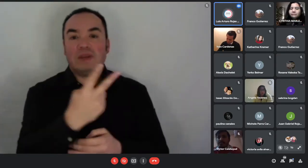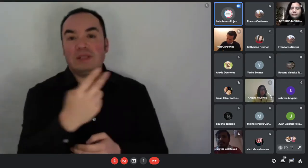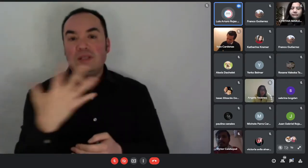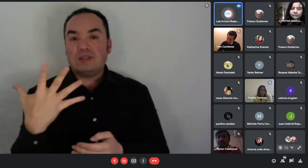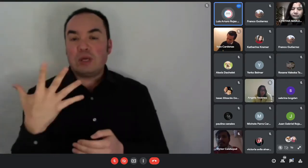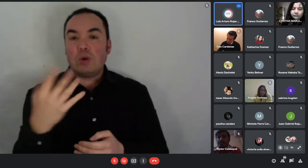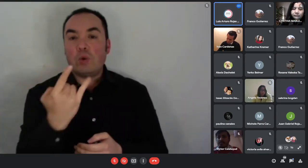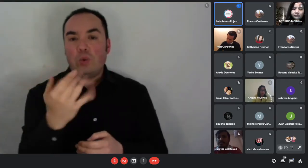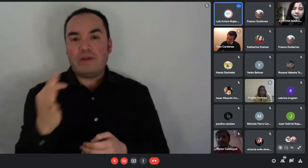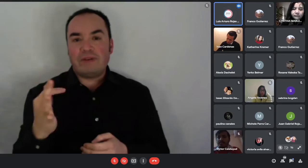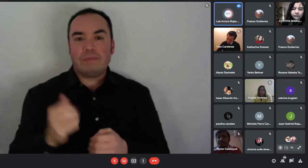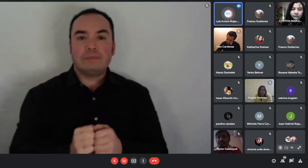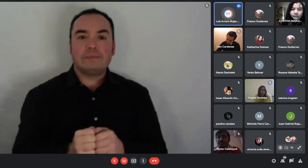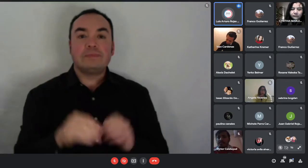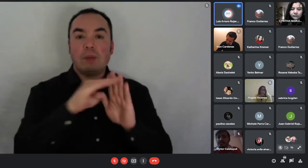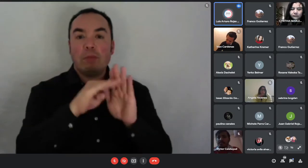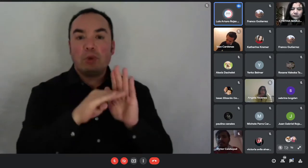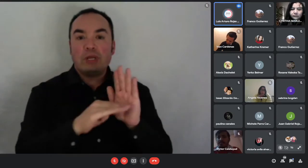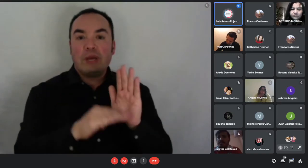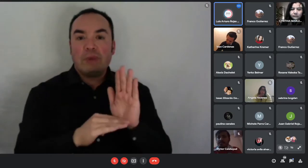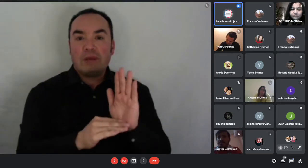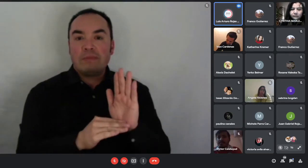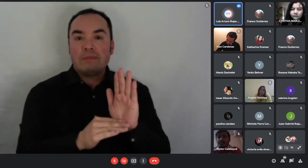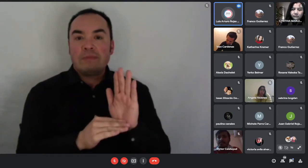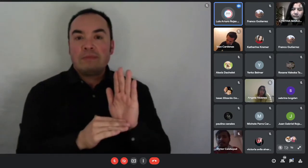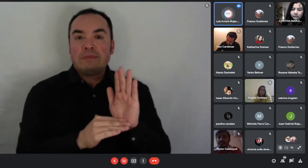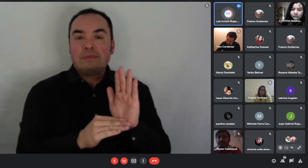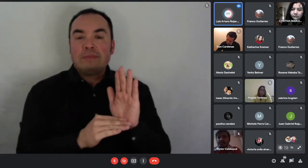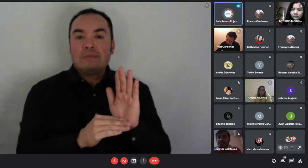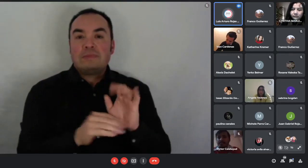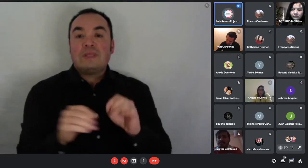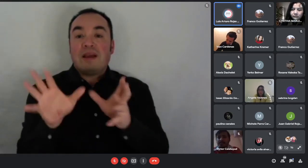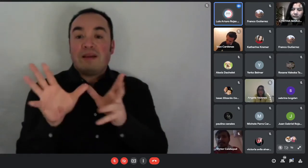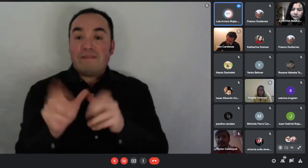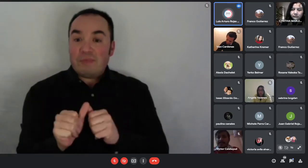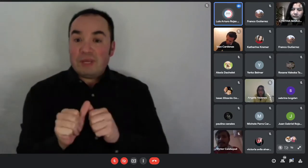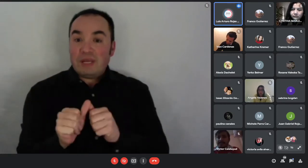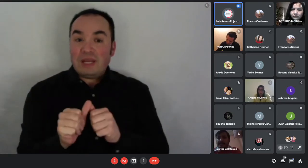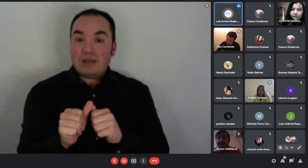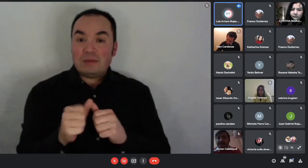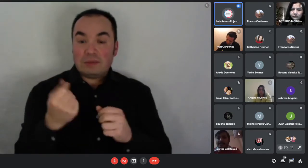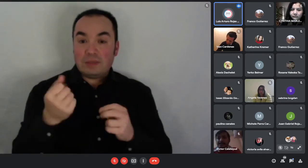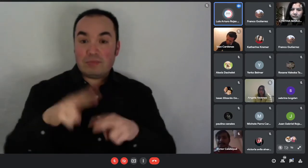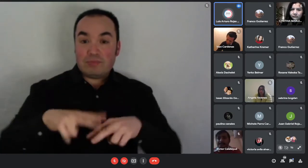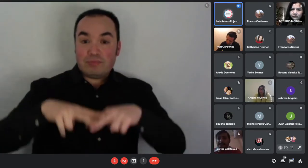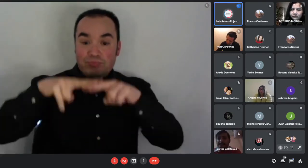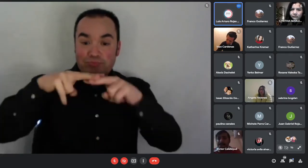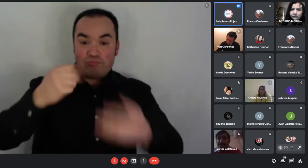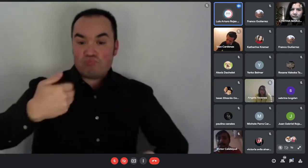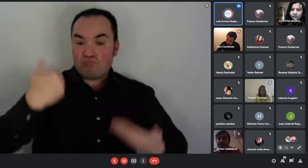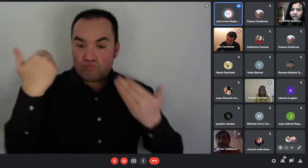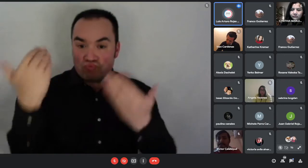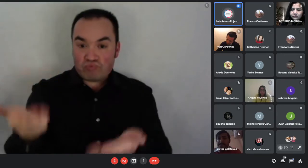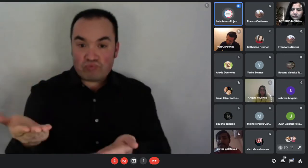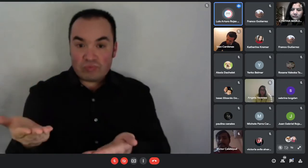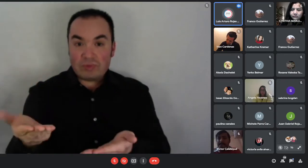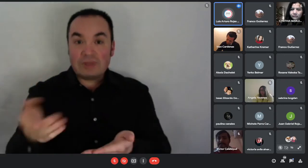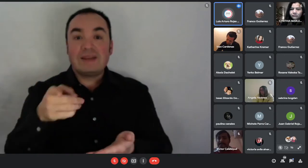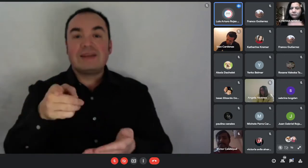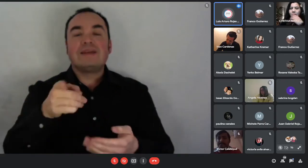o las familias beneficiadas, las familias que resulten beneficiadas, van a recibir un subsidio total de 170 unidades de fomento, la